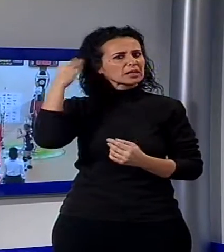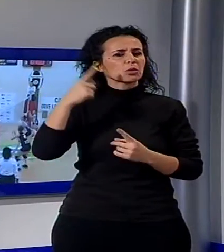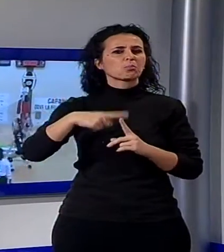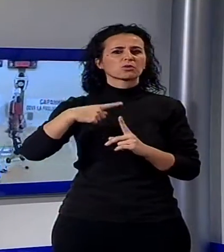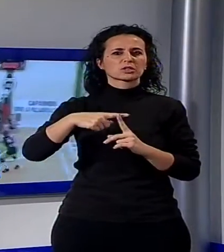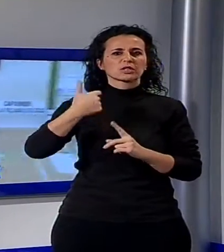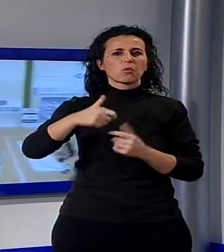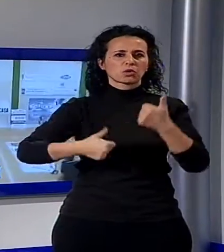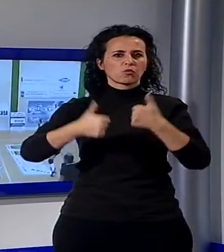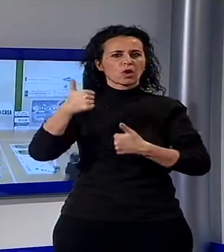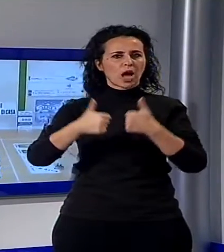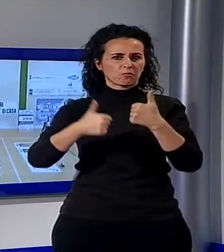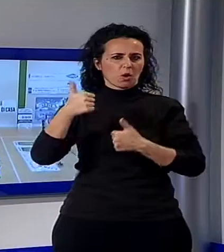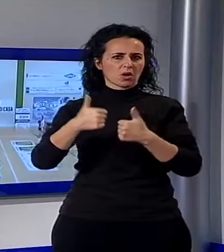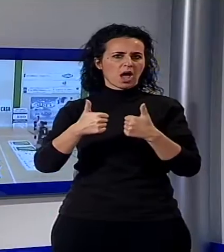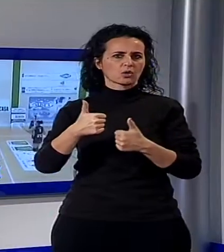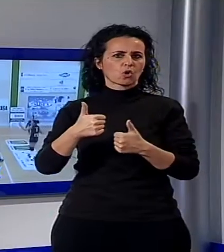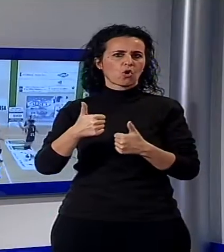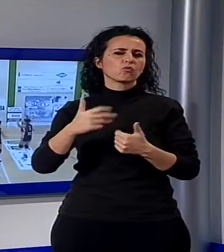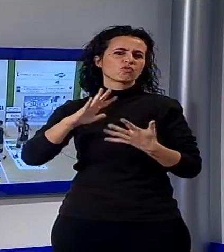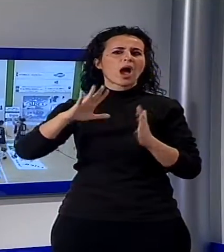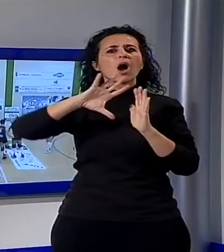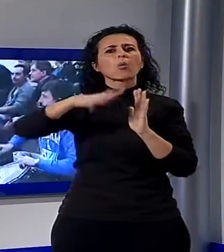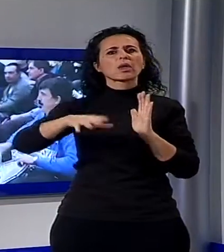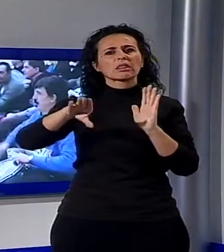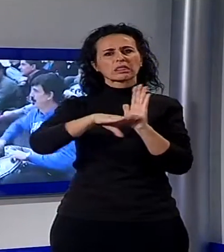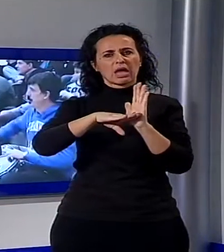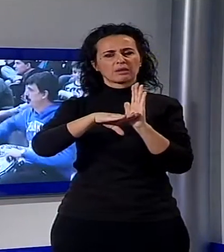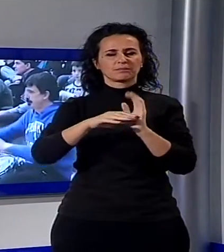campionato che vede la squadra di coach Bigitti, quinta in classifica.